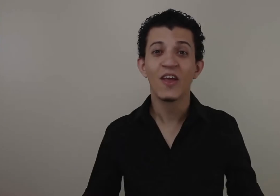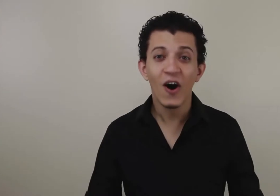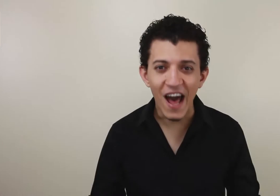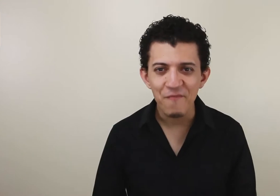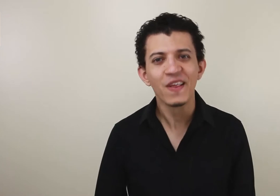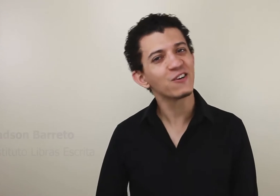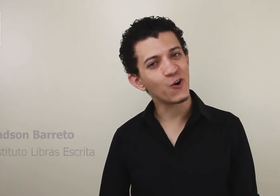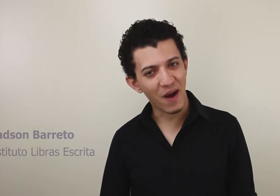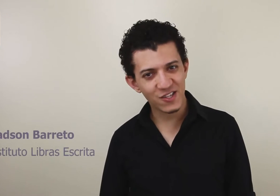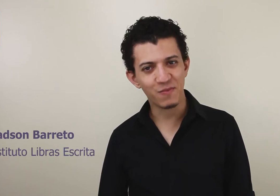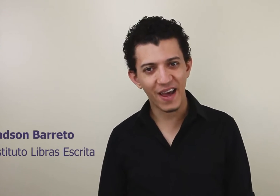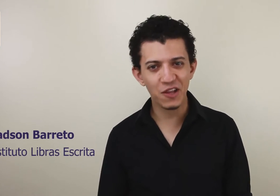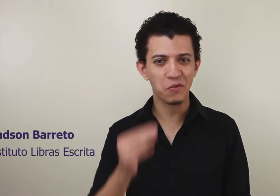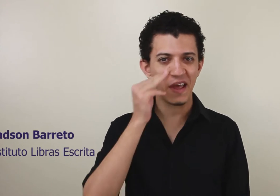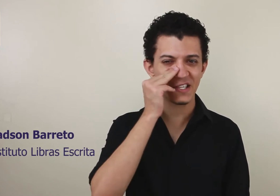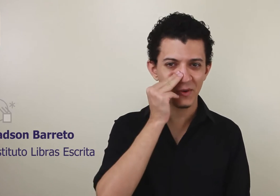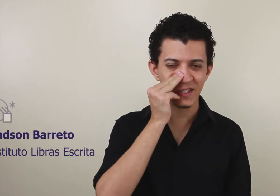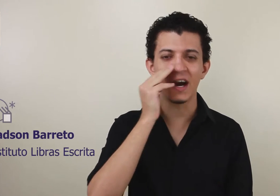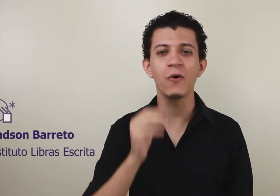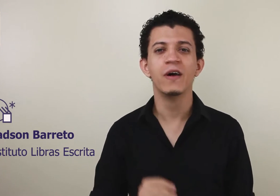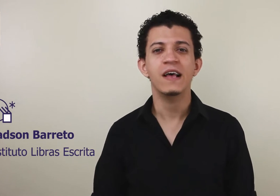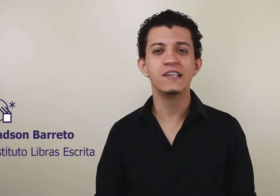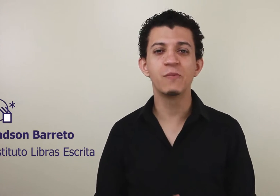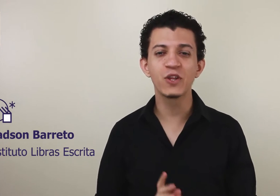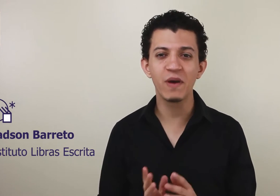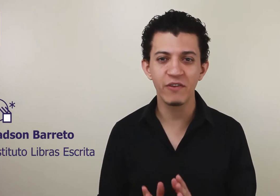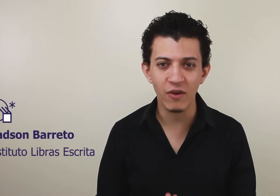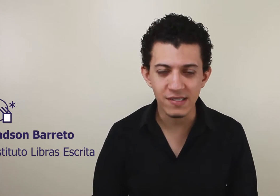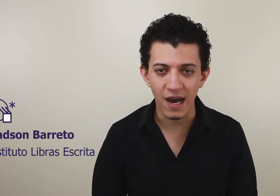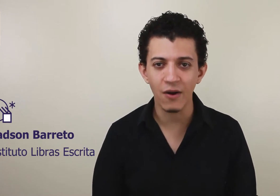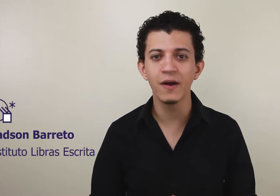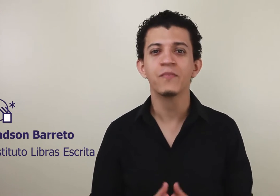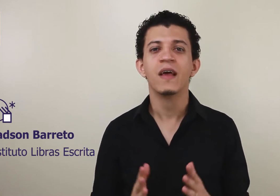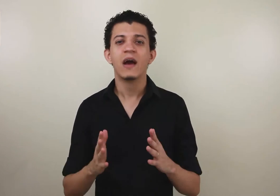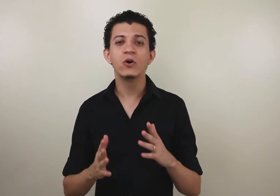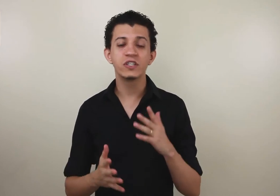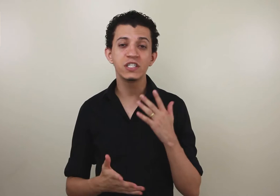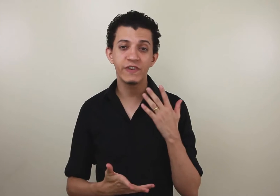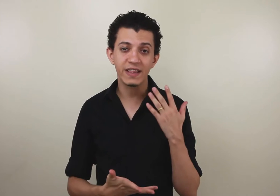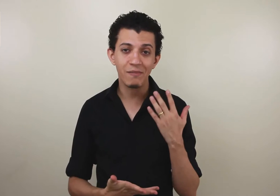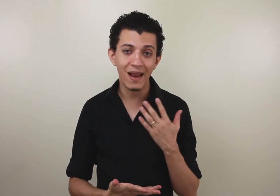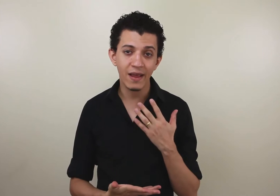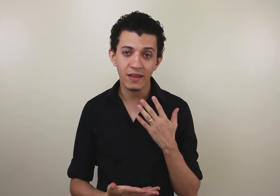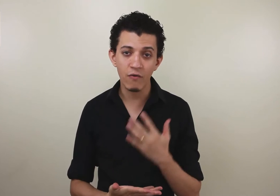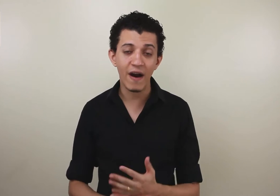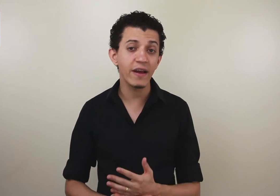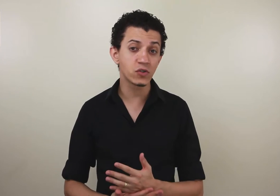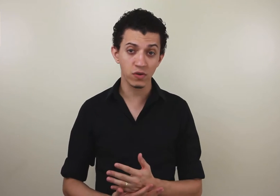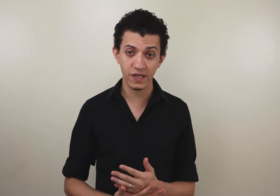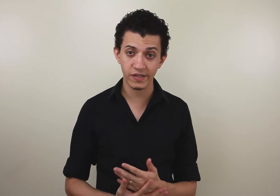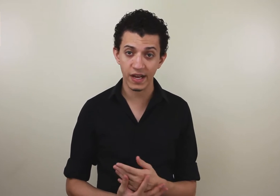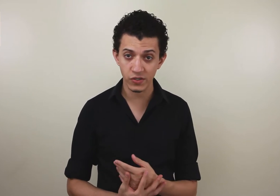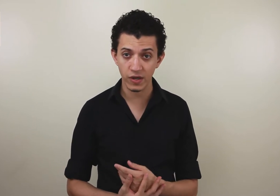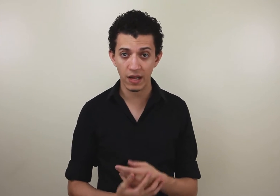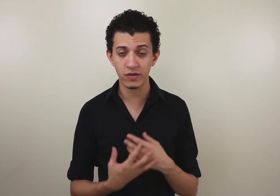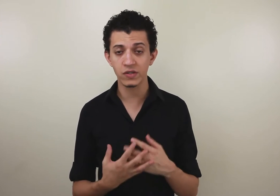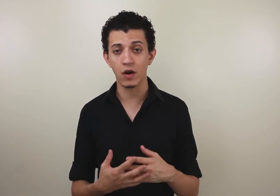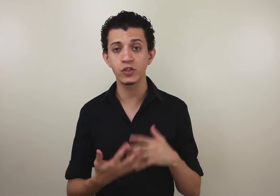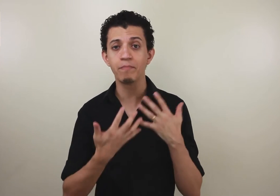Olá, eu sou o Márcio Barreto, este é o meu sinal. Seja muito bem-vindo a esta aula, onde a gente vai trabalhar, então, vários conceitos relacionados ao sinal de